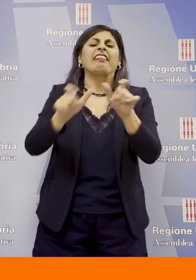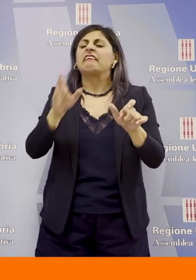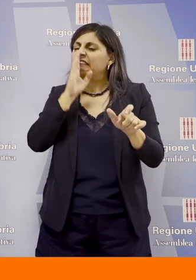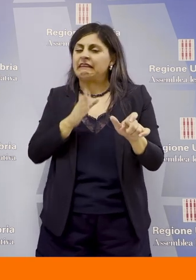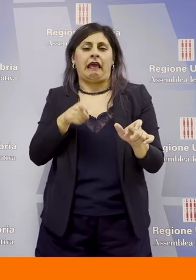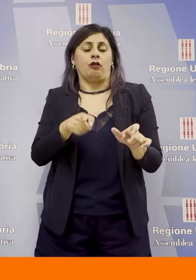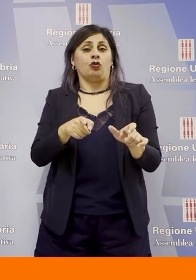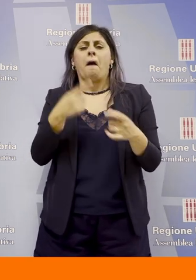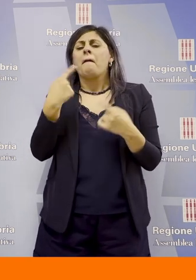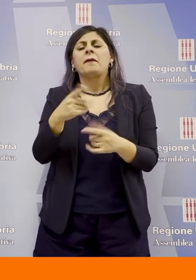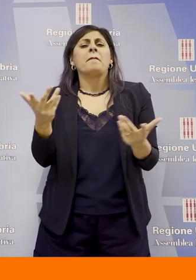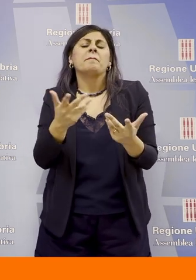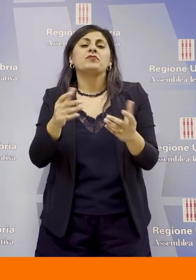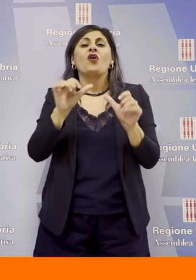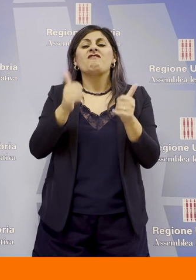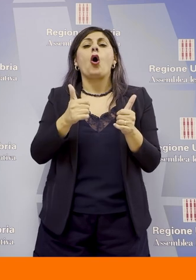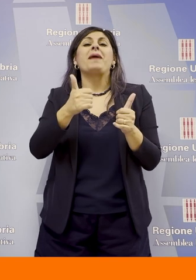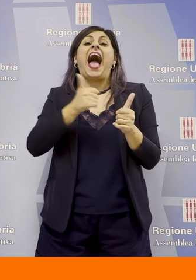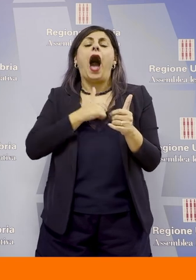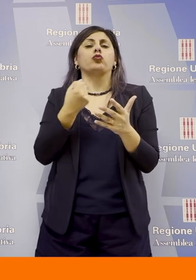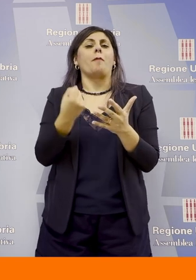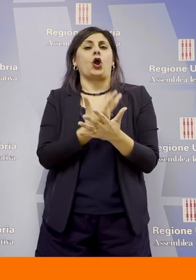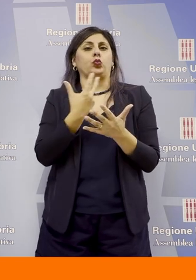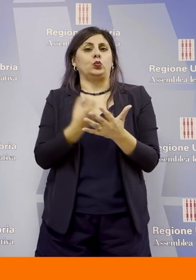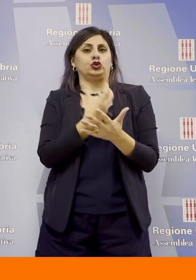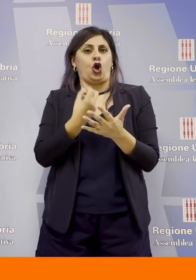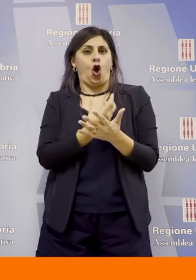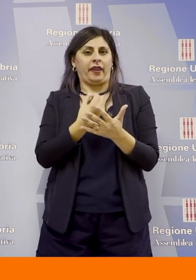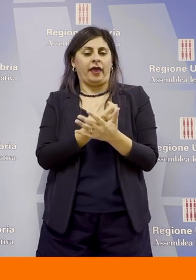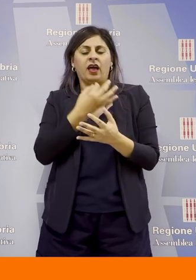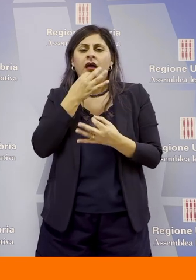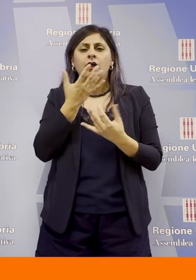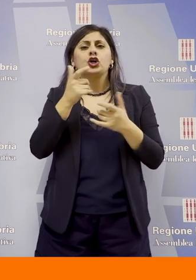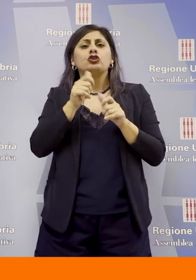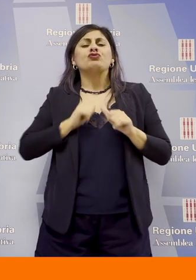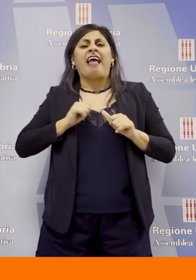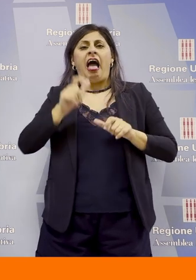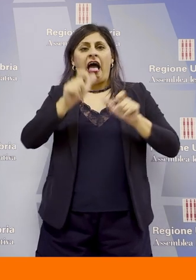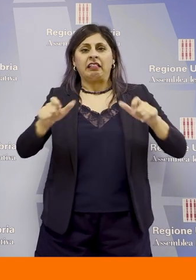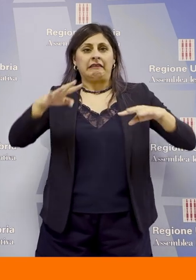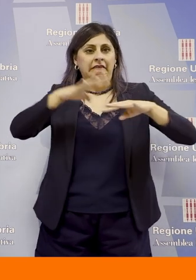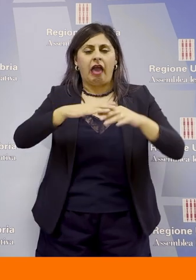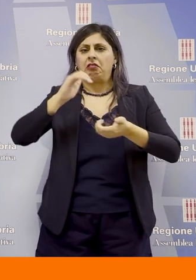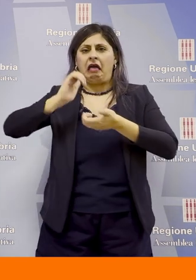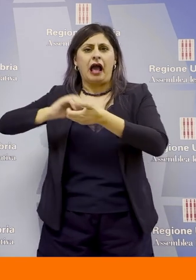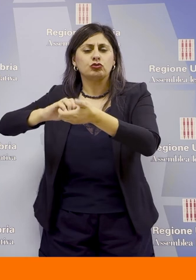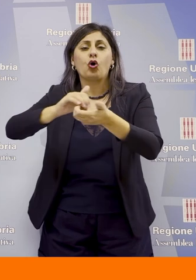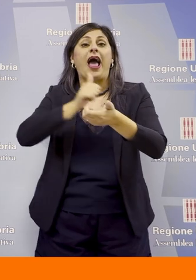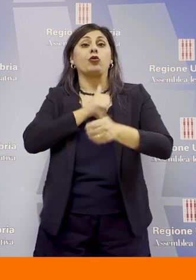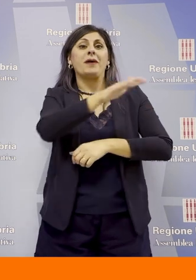si tratta sostanzialmente di forme di autoproduzione in cui reti di cittadini di associazioni e di autonomie locali